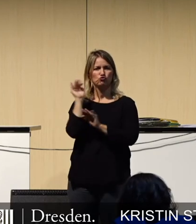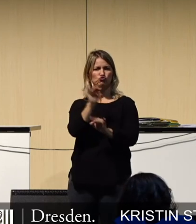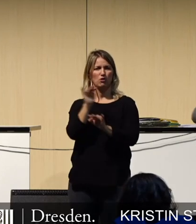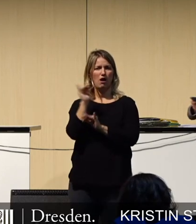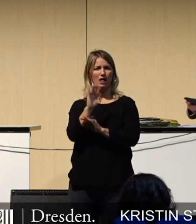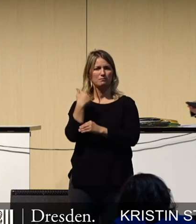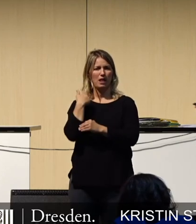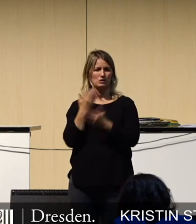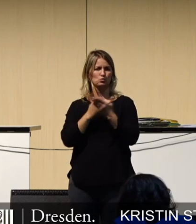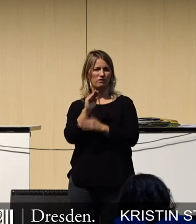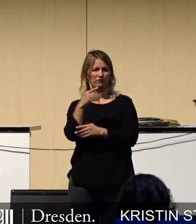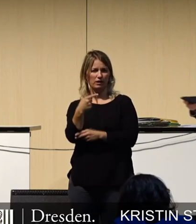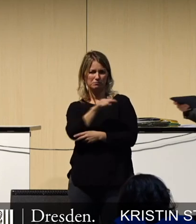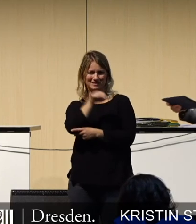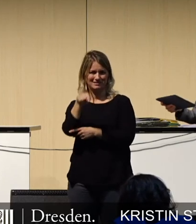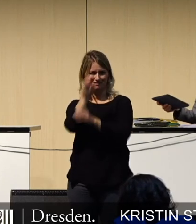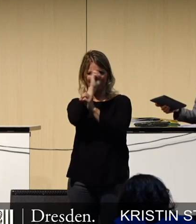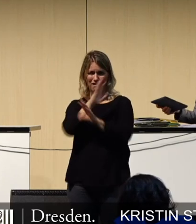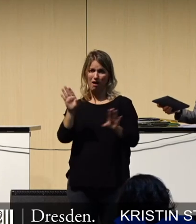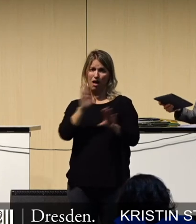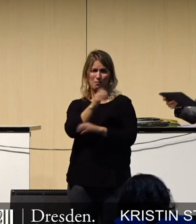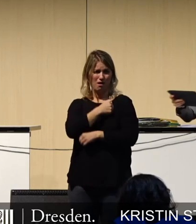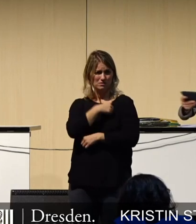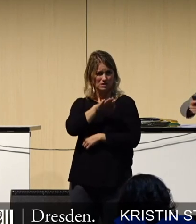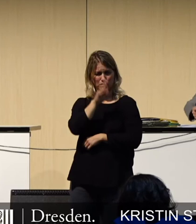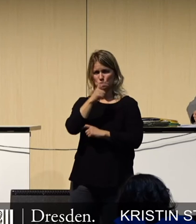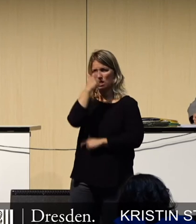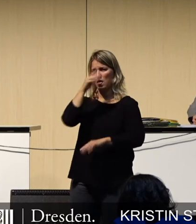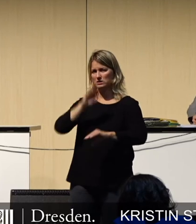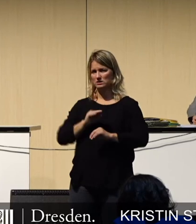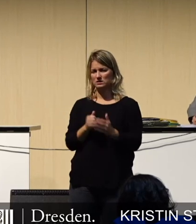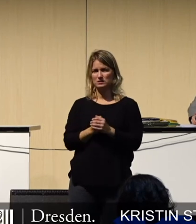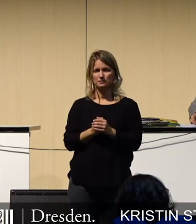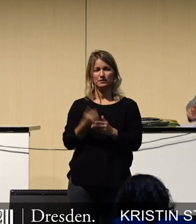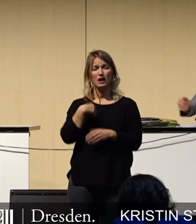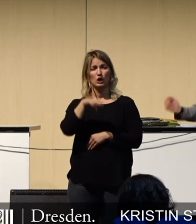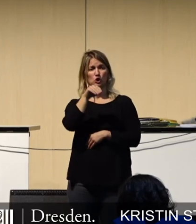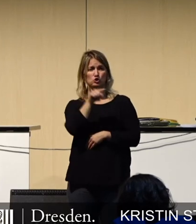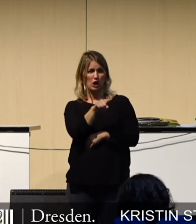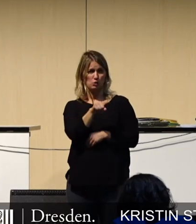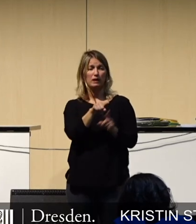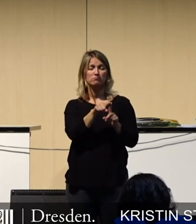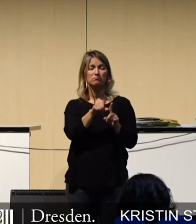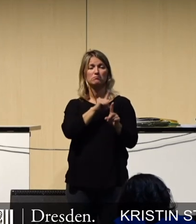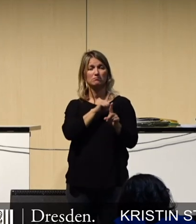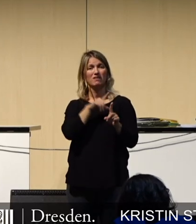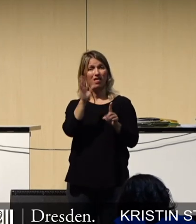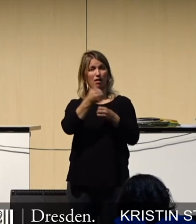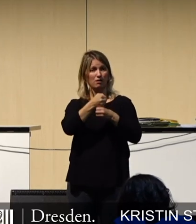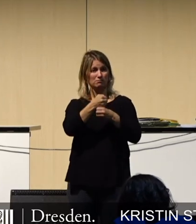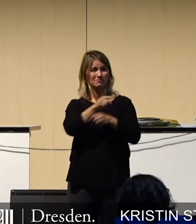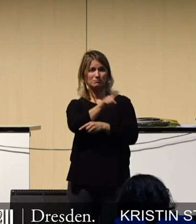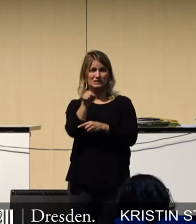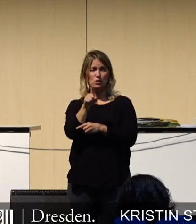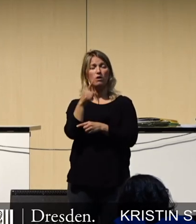5G sind derzeit noch offen, müssen wir dringend ernst nehmen. Herr Straube, wir nehmen Sie und alle Unterzeichner der Petition ebenfalls ernst und